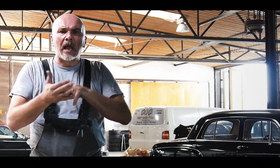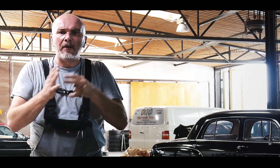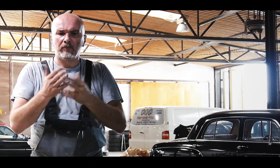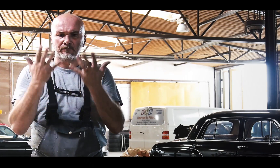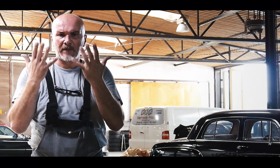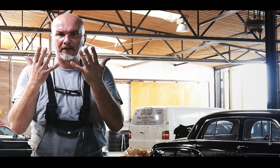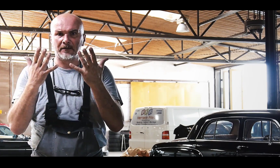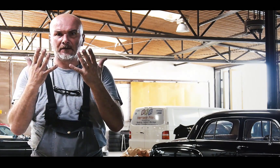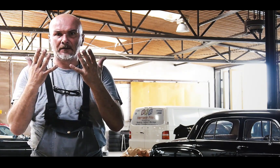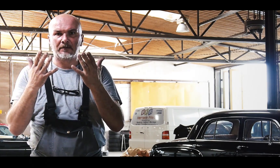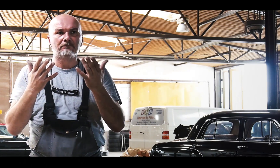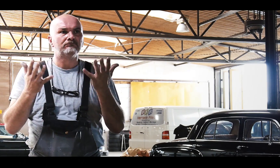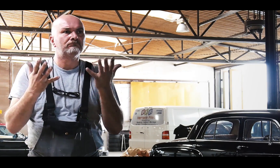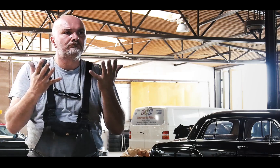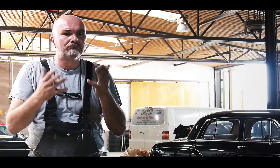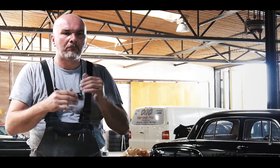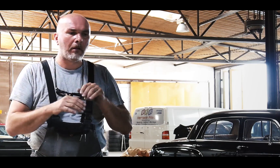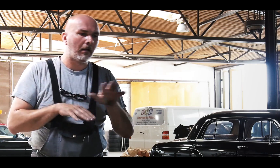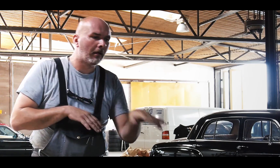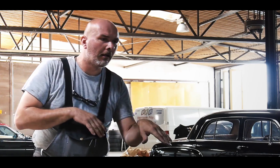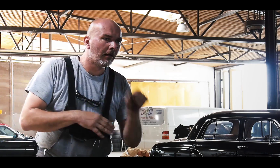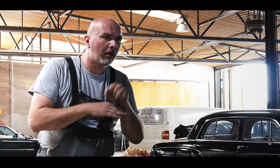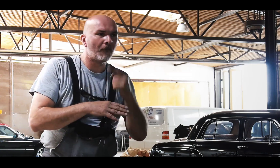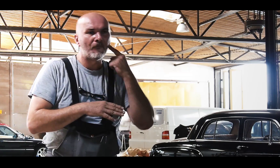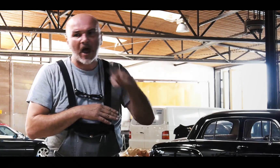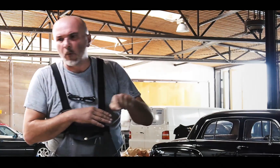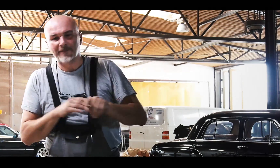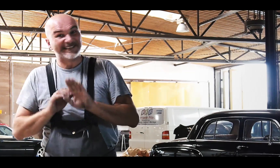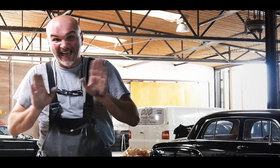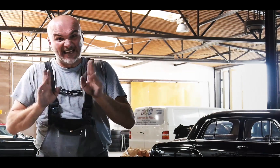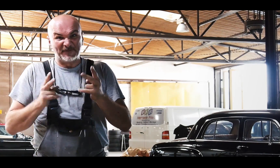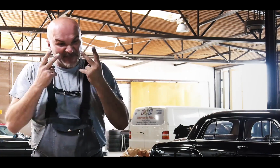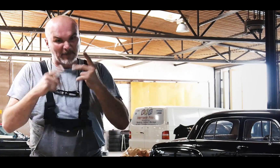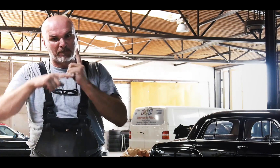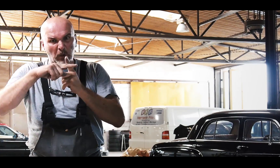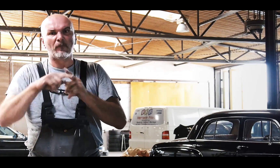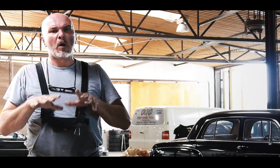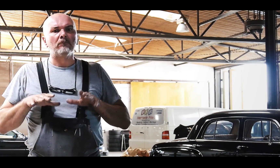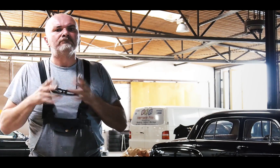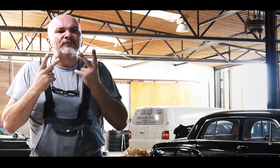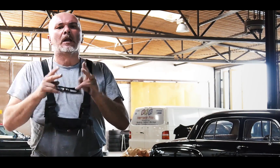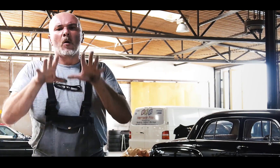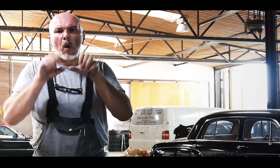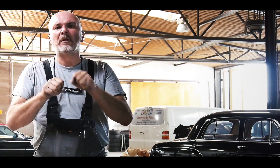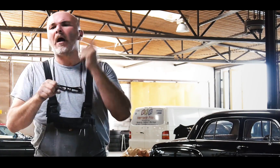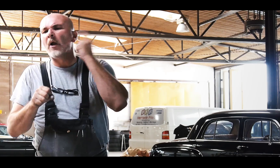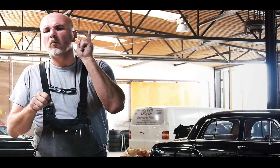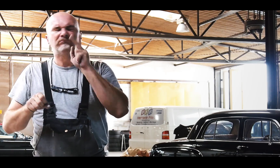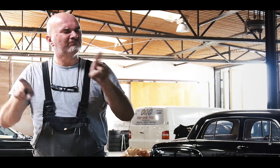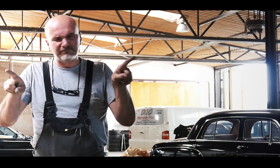Fürs Arbeiten brauchen wir unsere Hände. Nicht faul sein, unpünktlich sein. Nein, die Kompetente ist wichtig. Für Hörende und für Gehörlose. Da gibt es